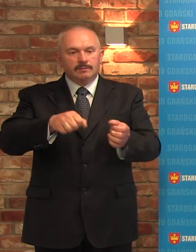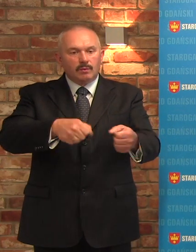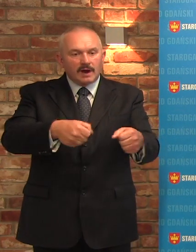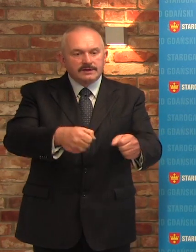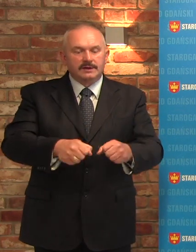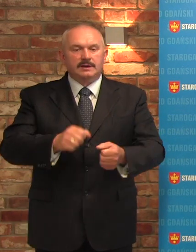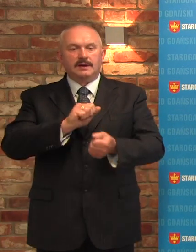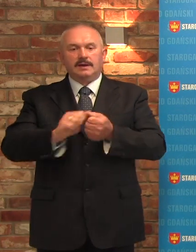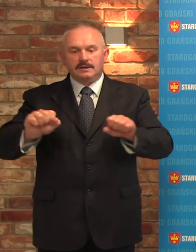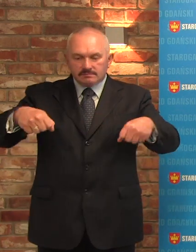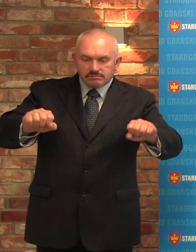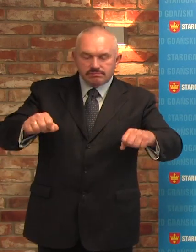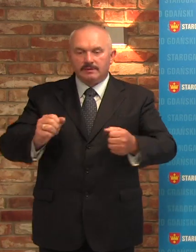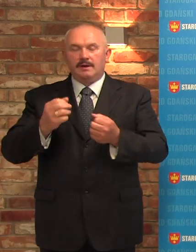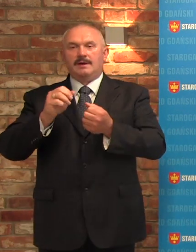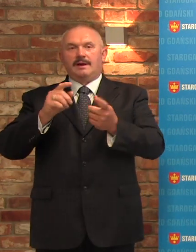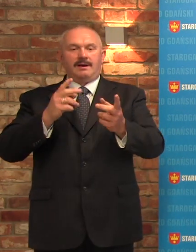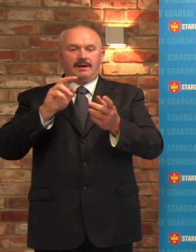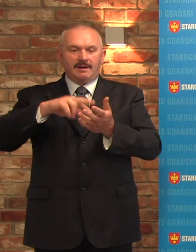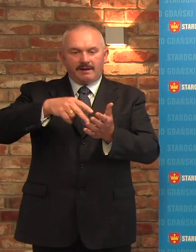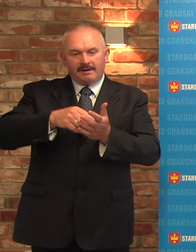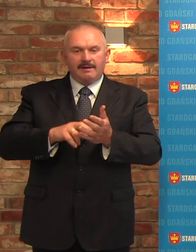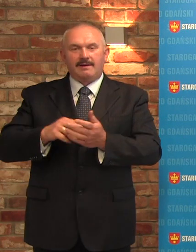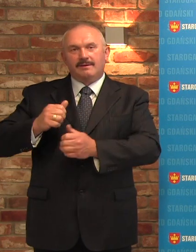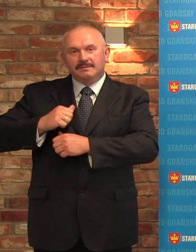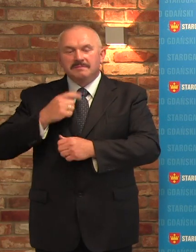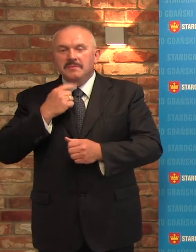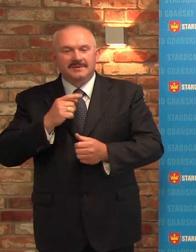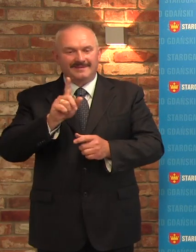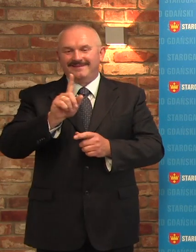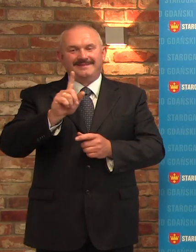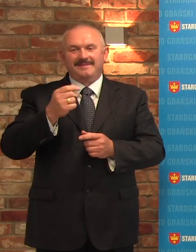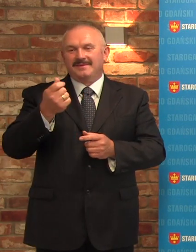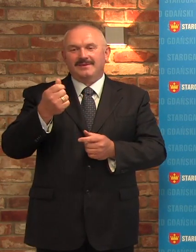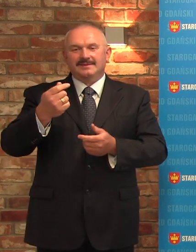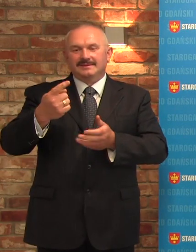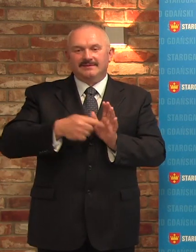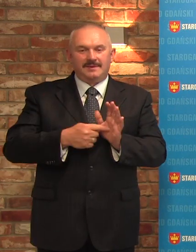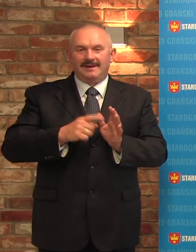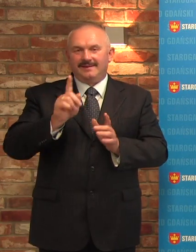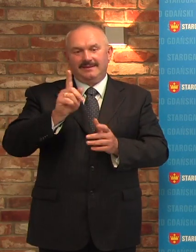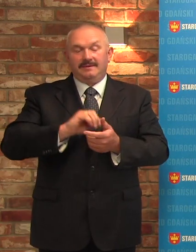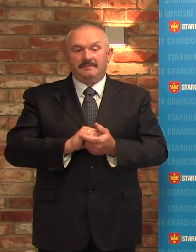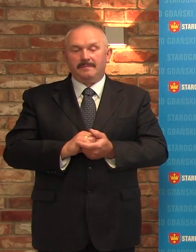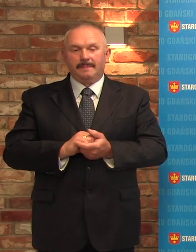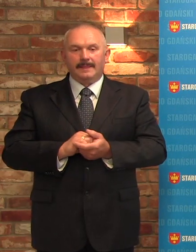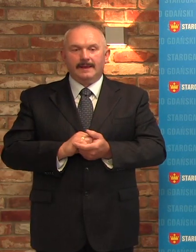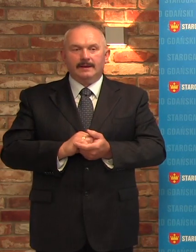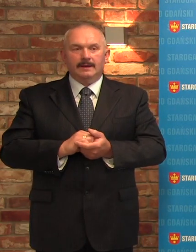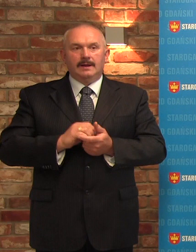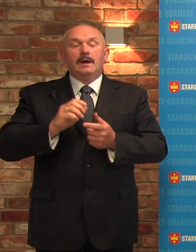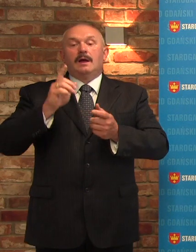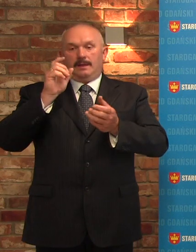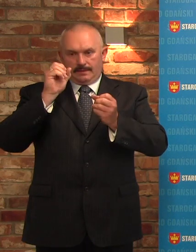od razu otrzymać środki za takie osiągnięcie. Nikt nie neguje tego osiągnięcia, które ci wspaniali